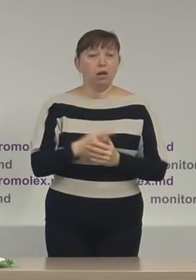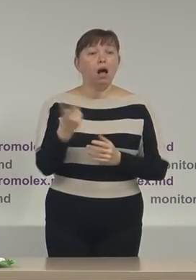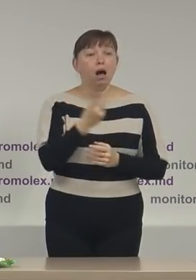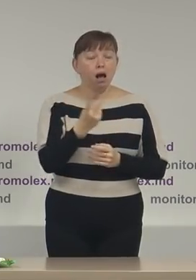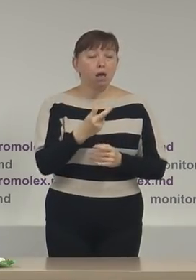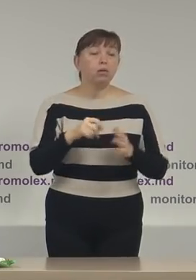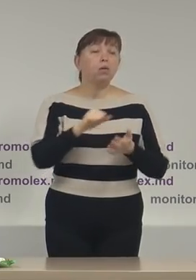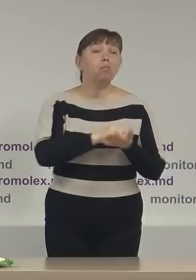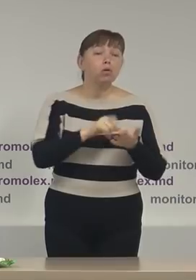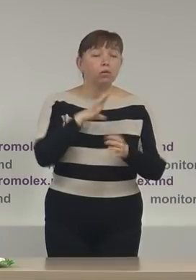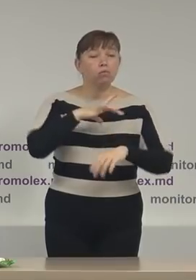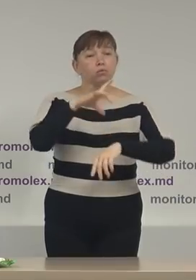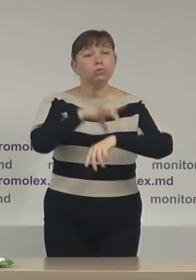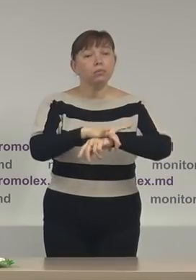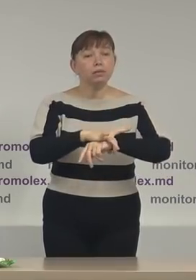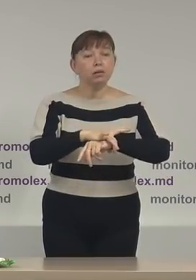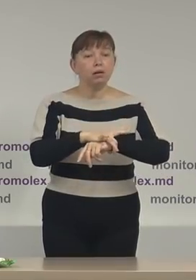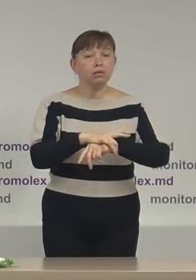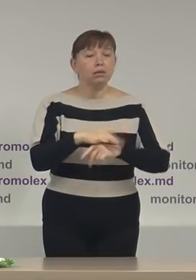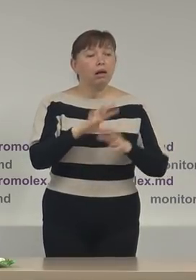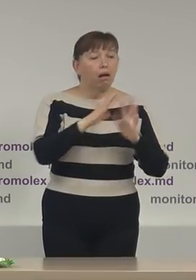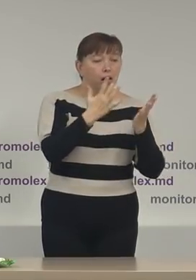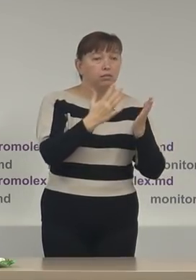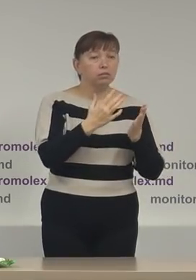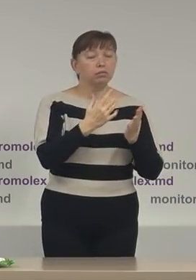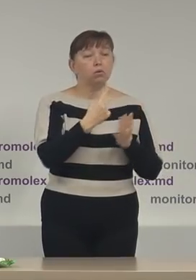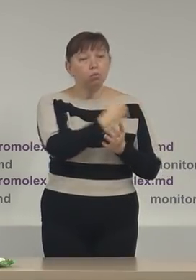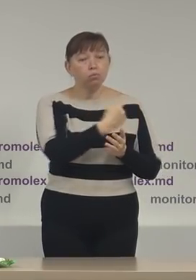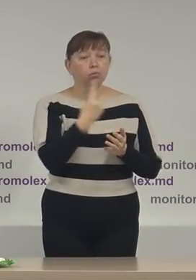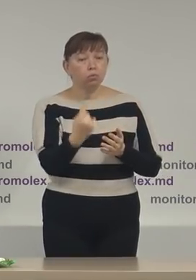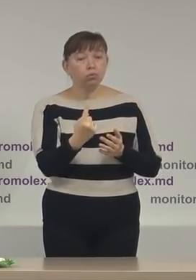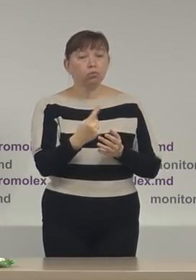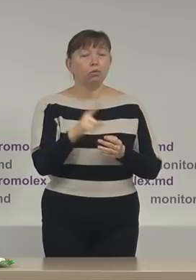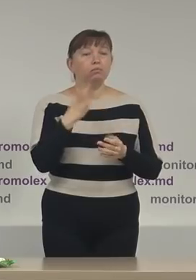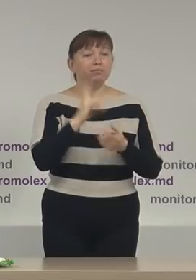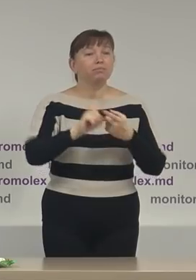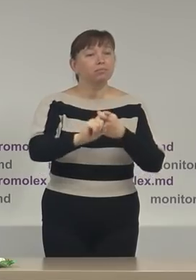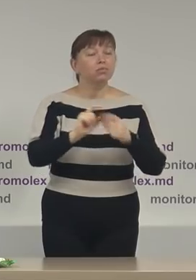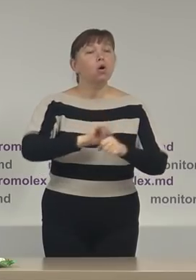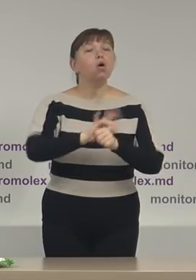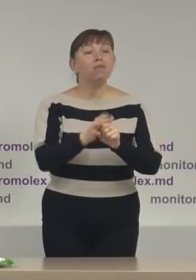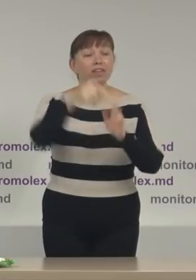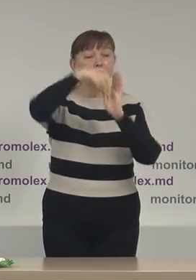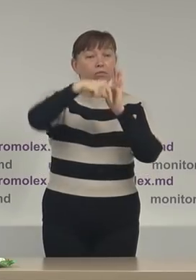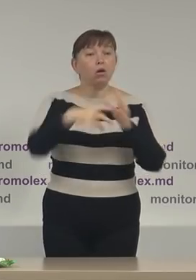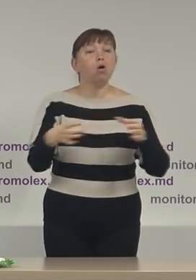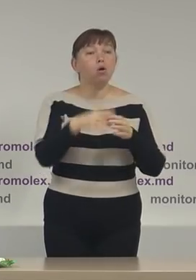ambele pe motivul depistării câte un caz de COVID în rândul membrilor